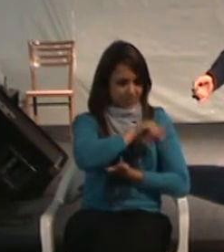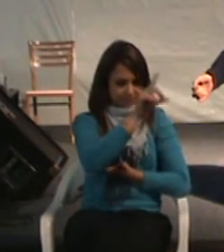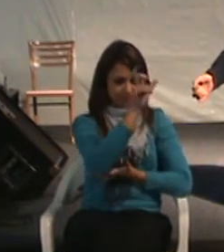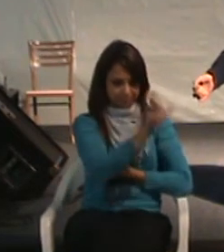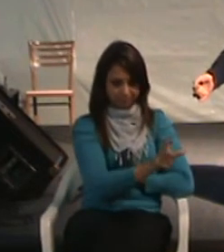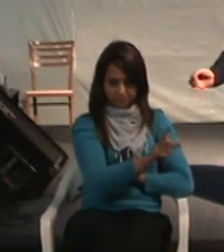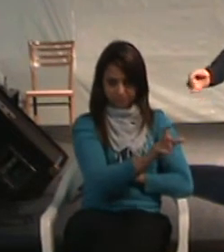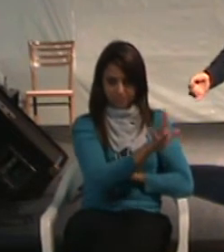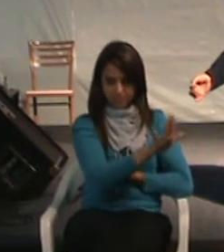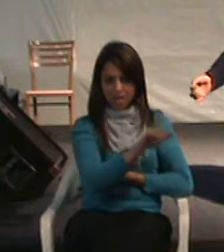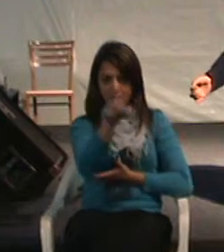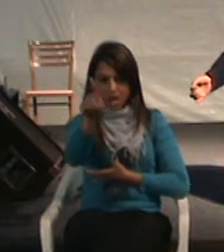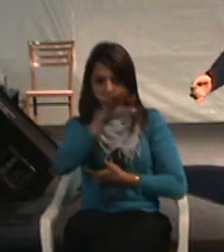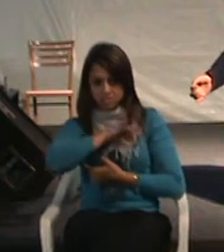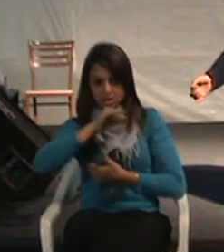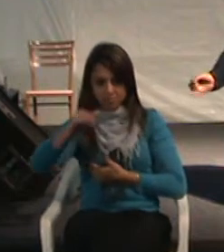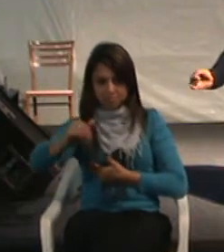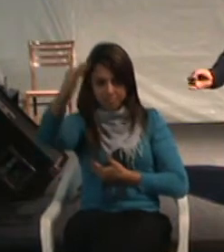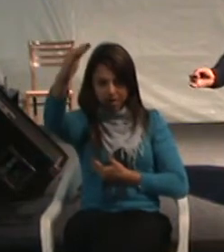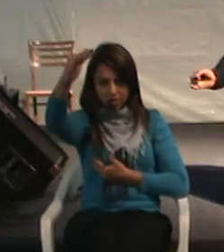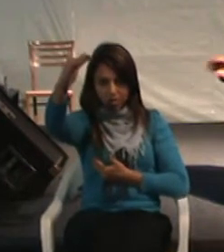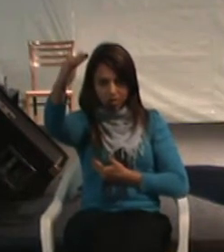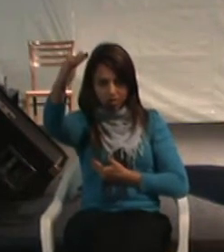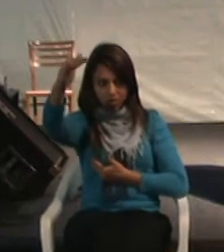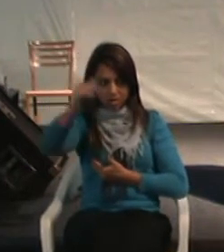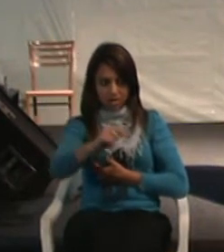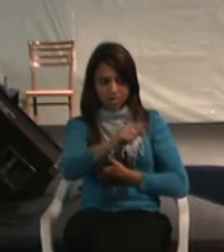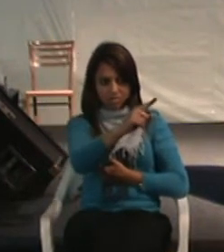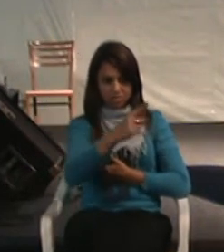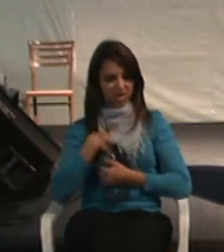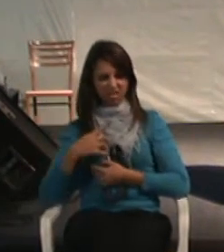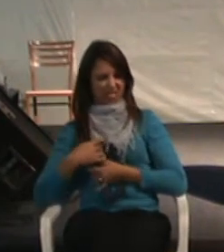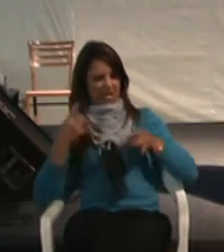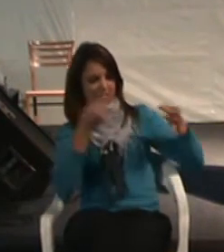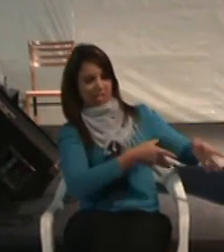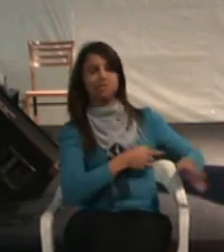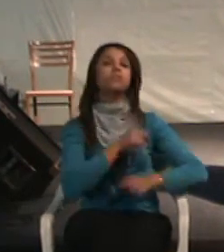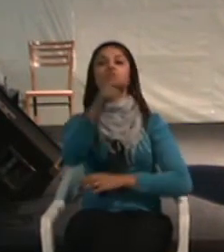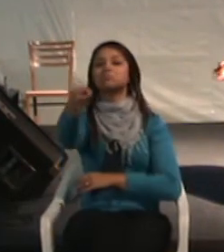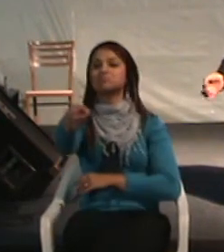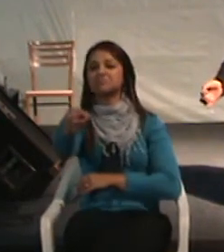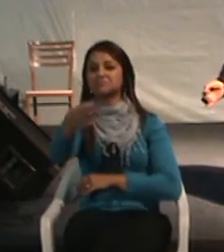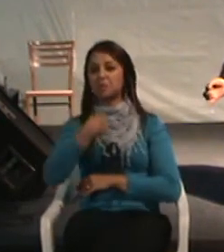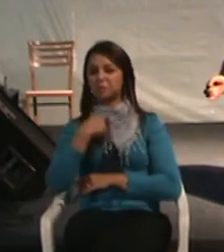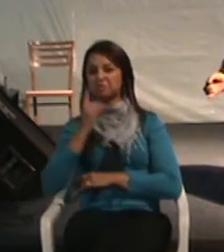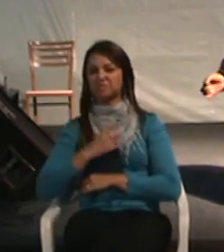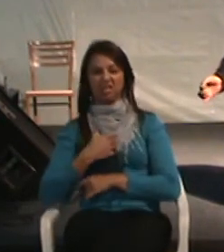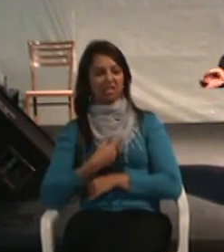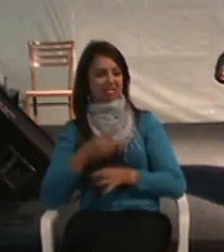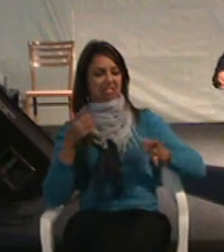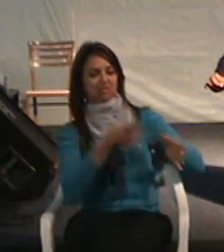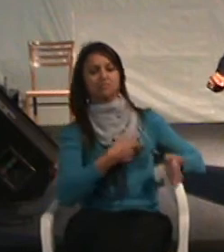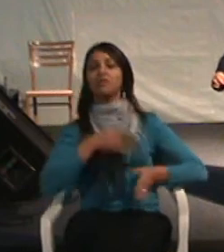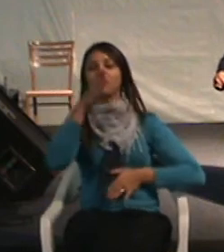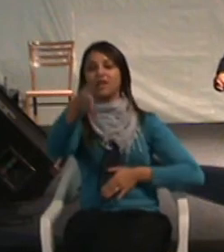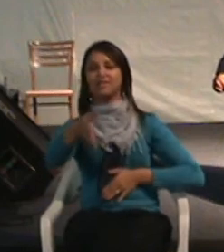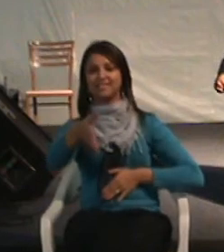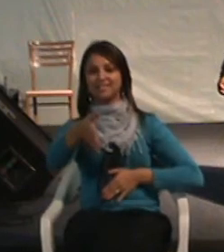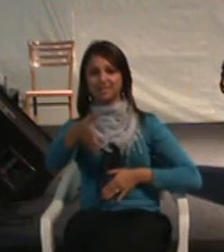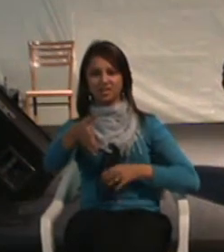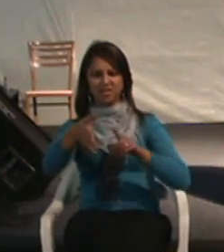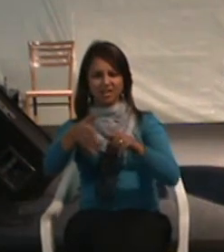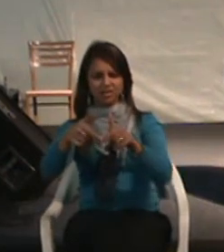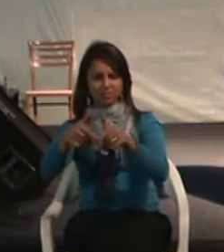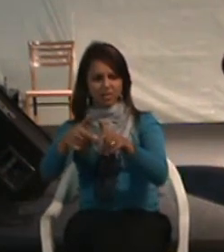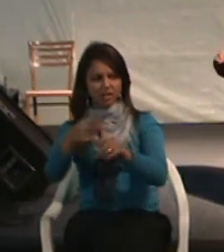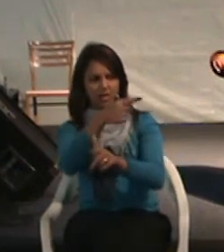contratar a pessoa com deficiência, paga um pouco mais. Ele sai daqui sem nenhum escrúpulo. Vai para lá. A outra lá, a outra chega